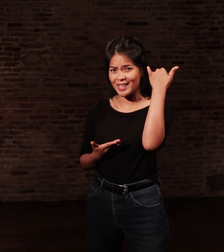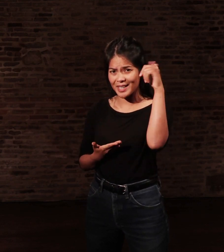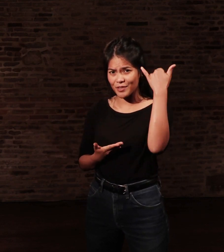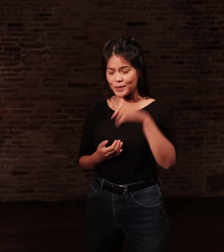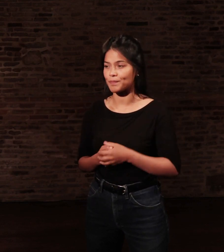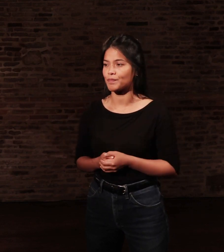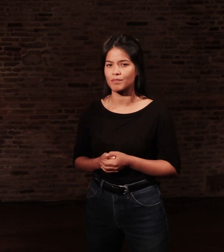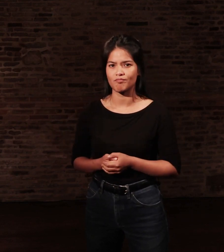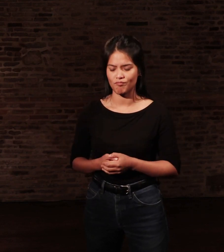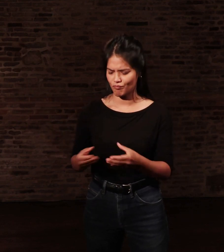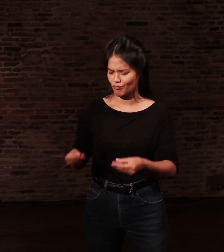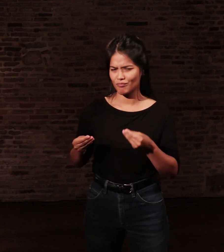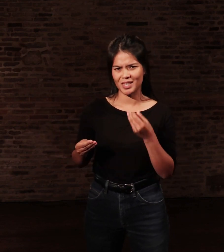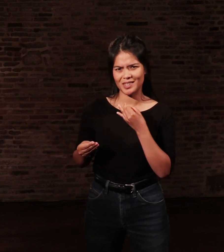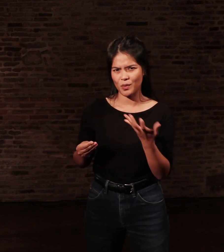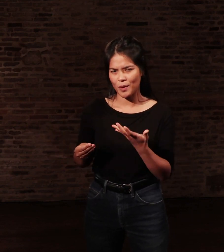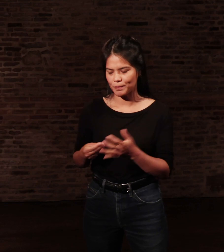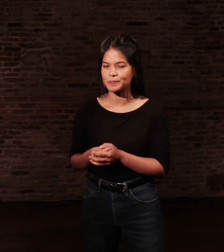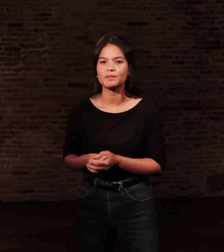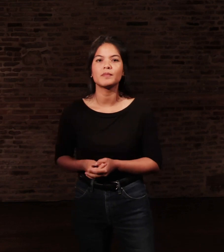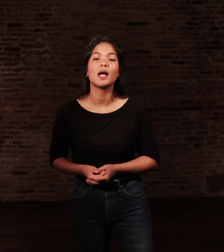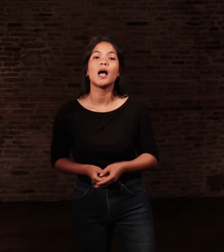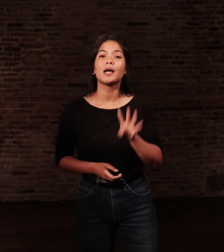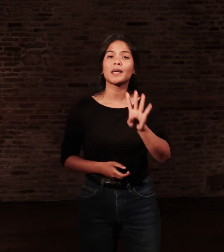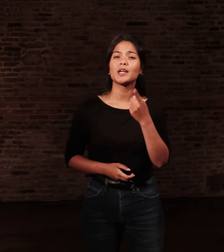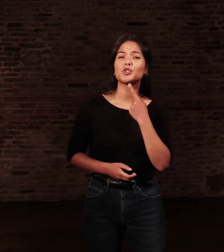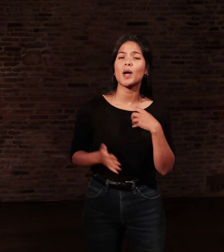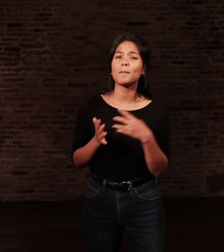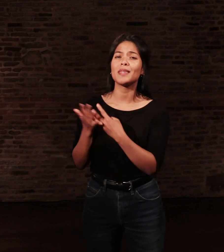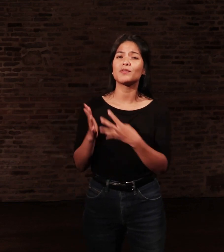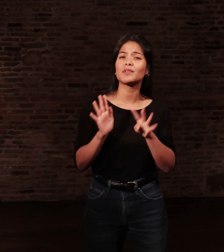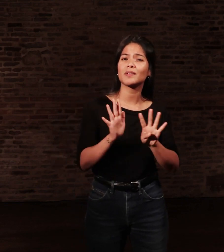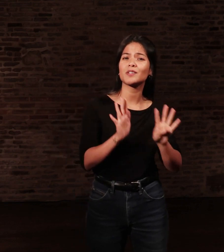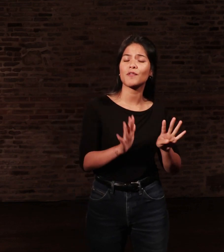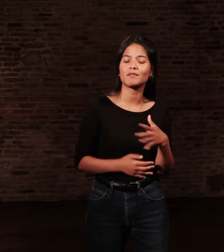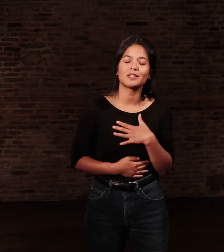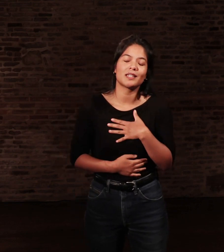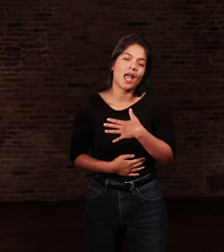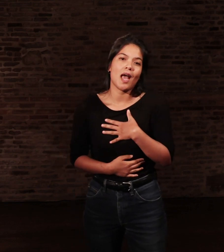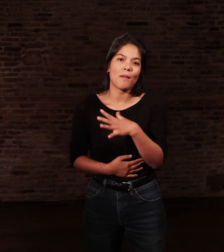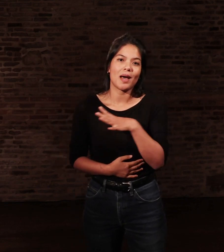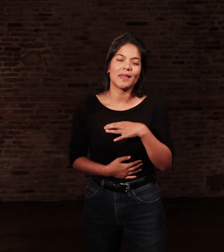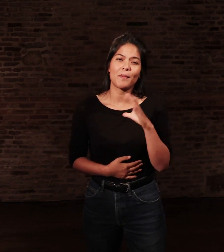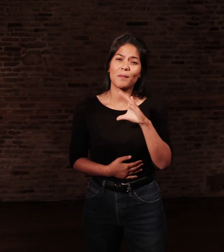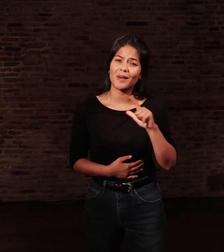1999. « Chère Madame Kahl, je suis un Américain de 27 ans.